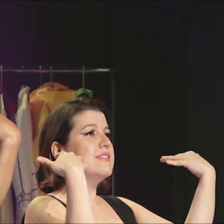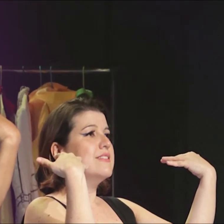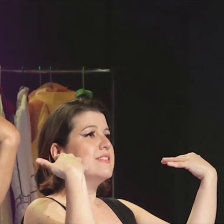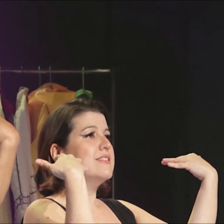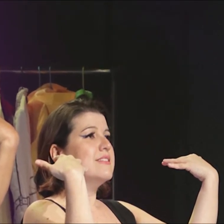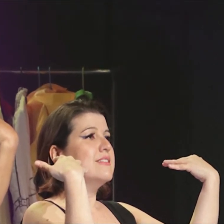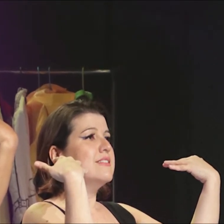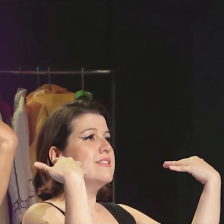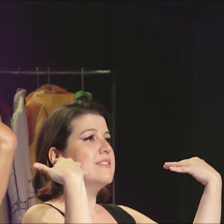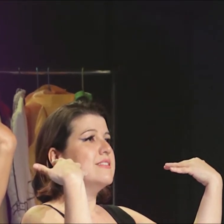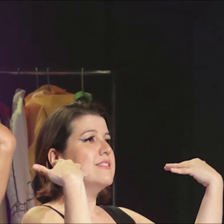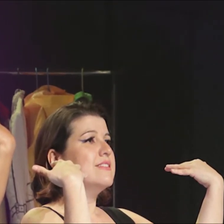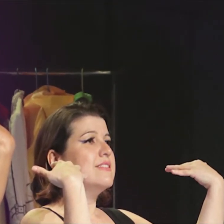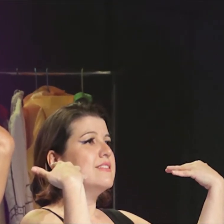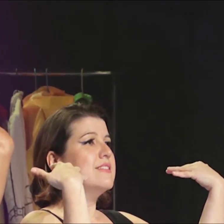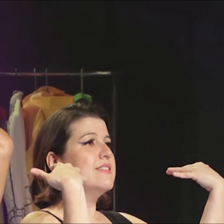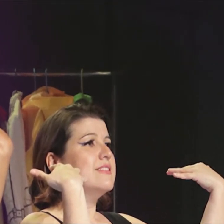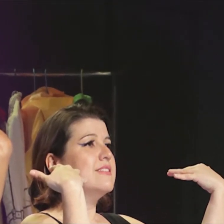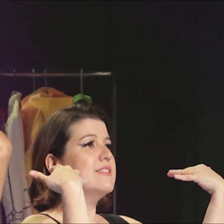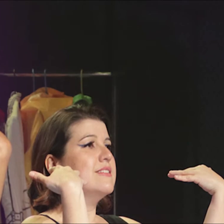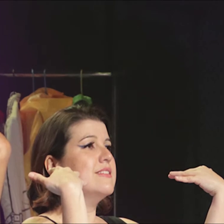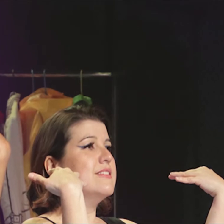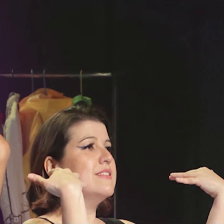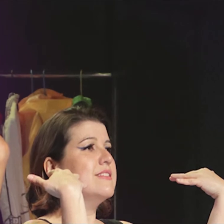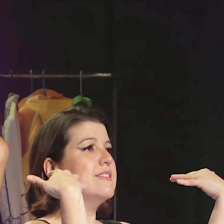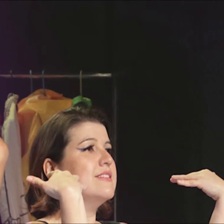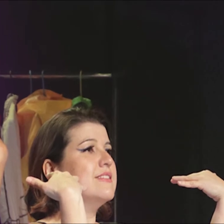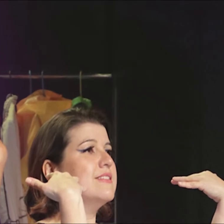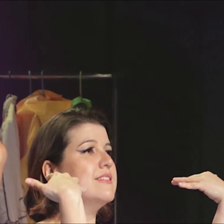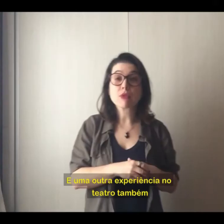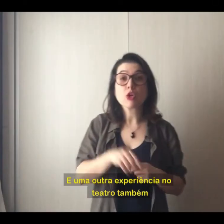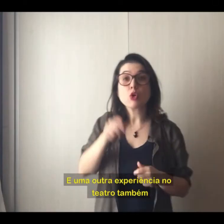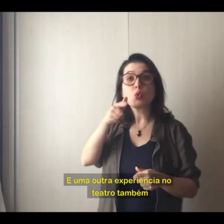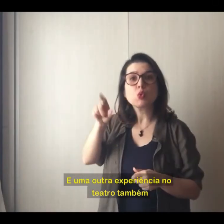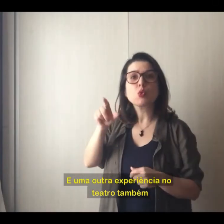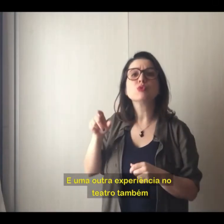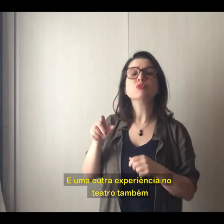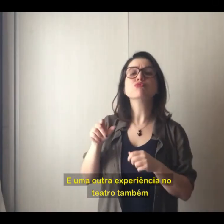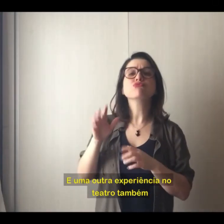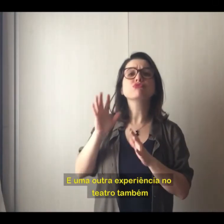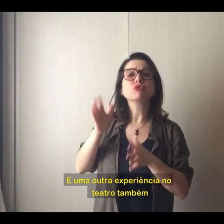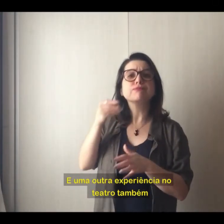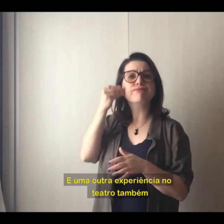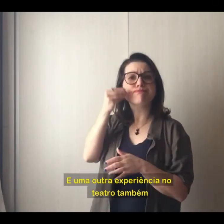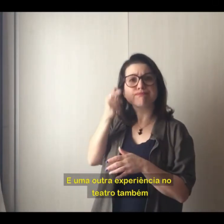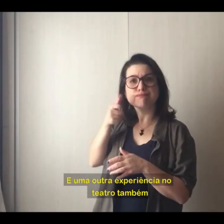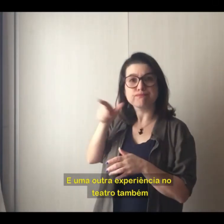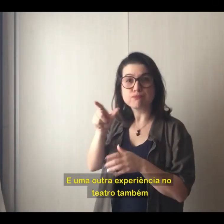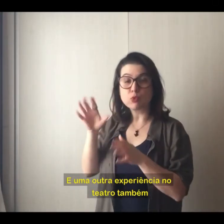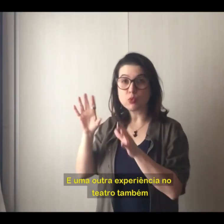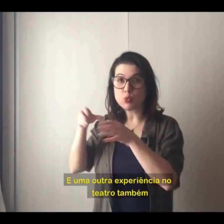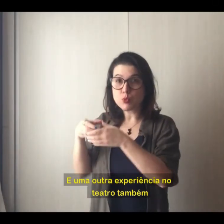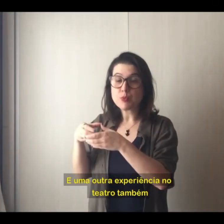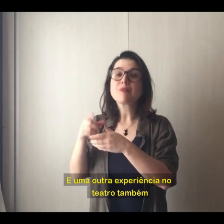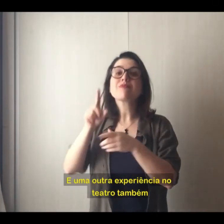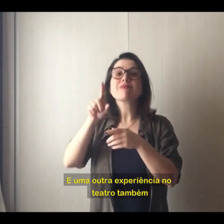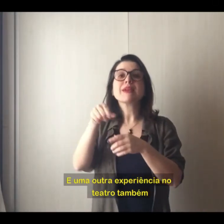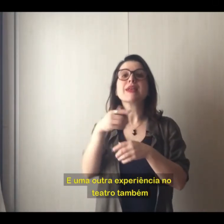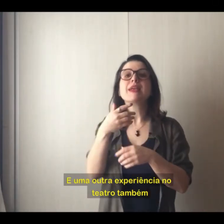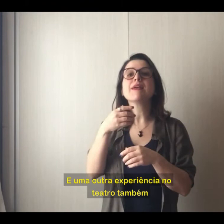com os dedos apontando para o rosto como se estivessem se abanando. E uma outra experiência no teatro também